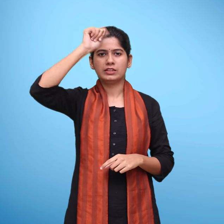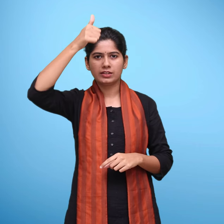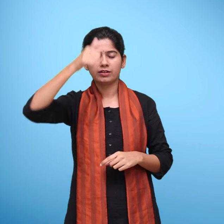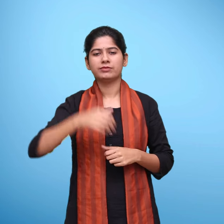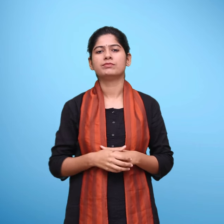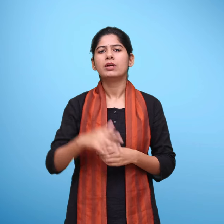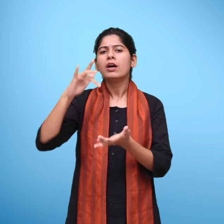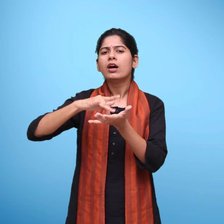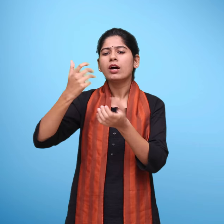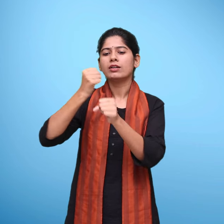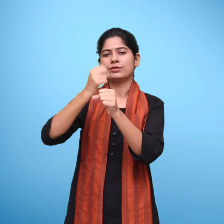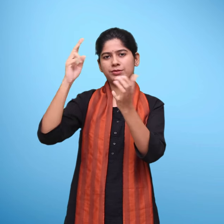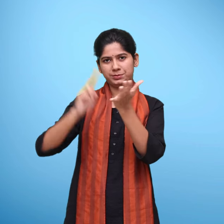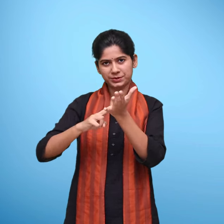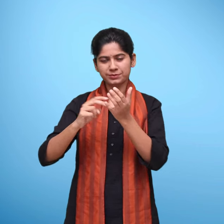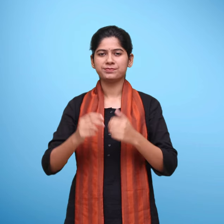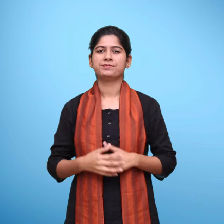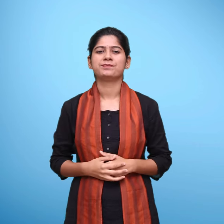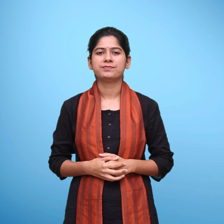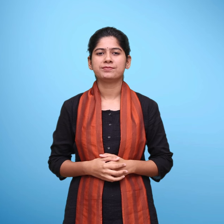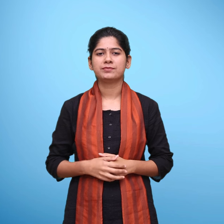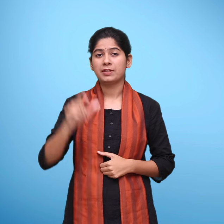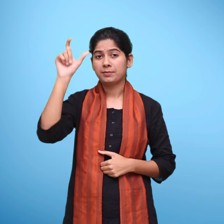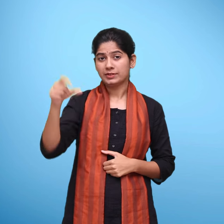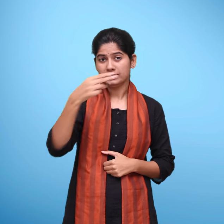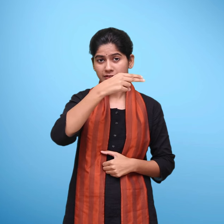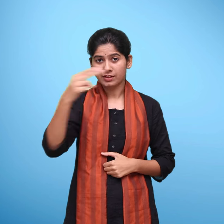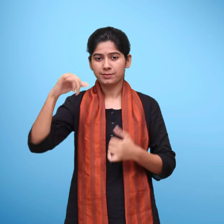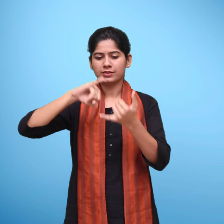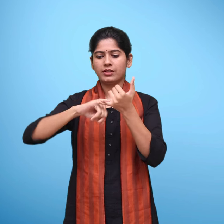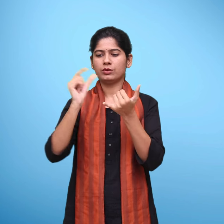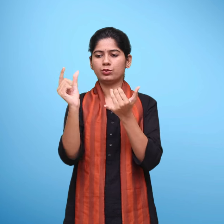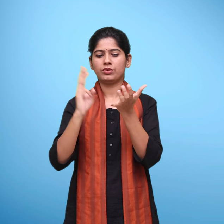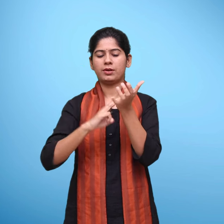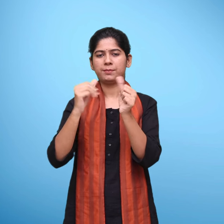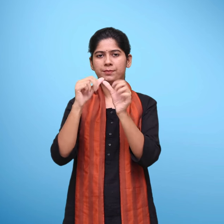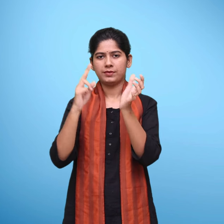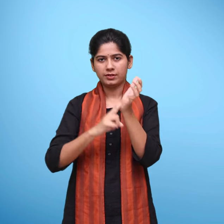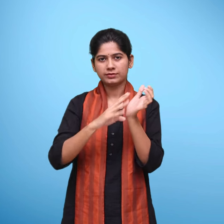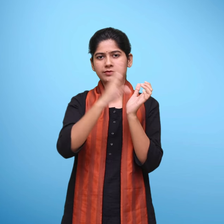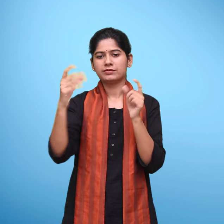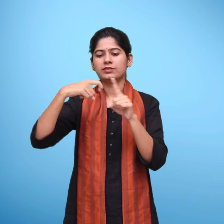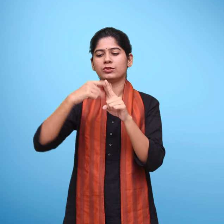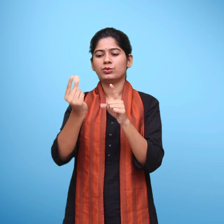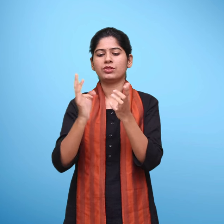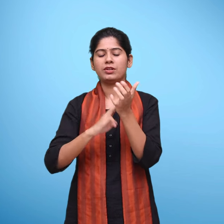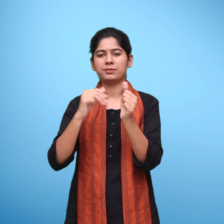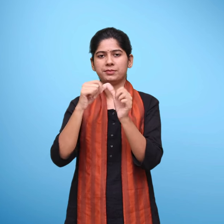सुमन कुमार सिंग मुख्य अध्यापक उतक्रमित माध्यमिक विद्याले